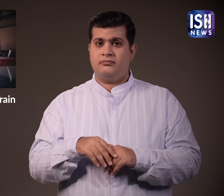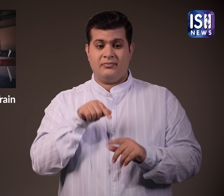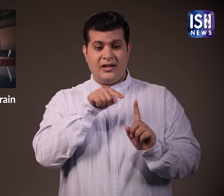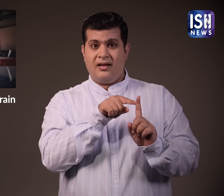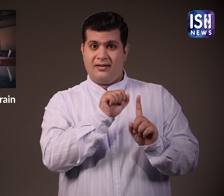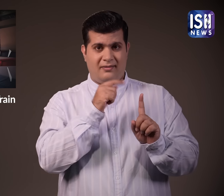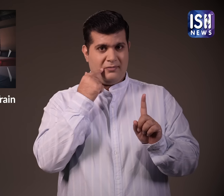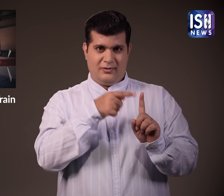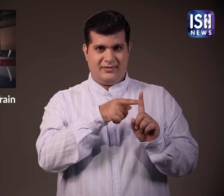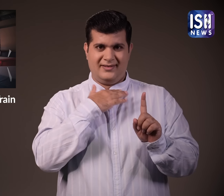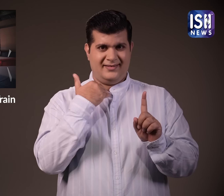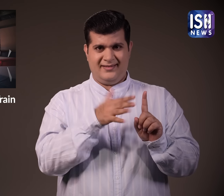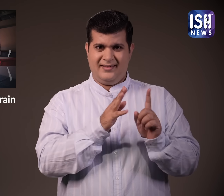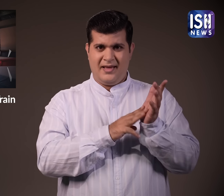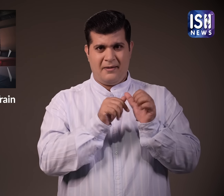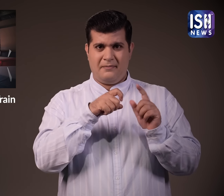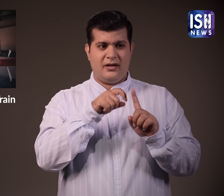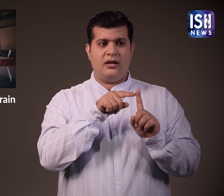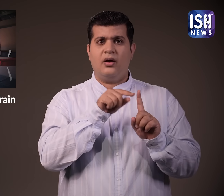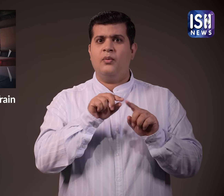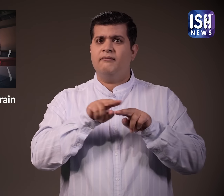खान के परिवार में उनकी पत्नी और एक बेटी है